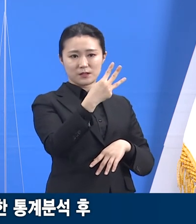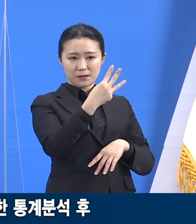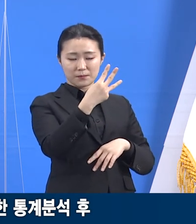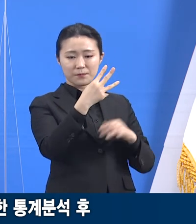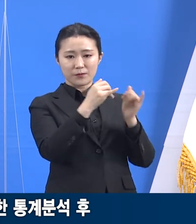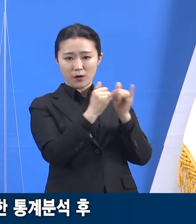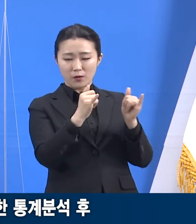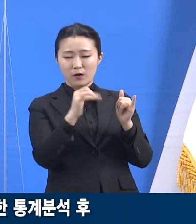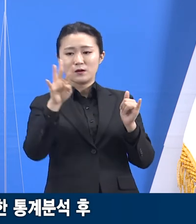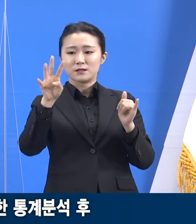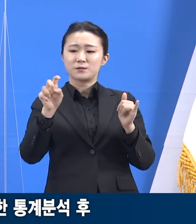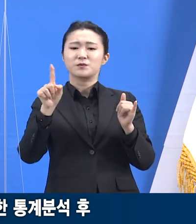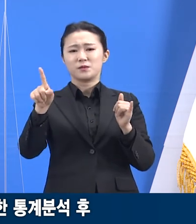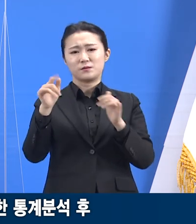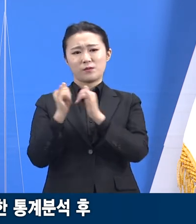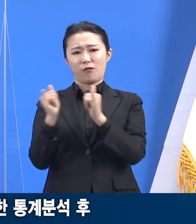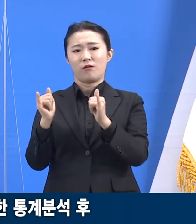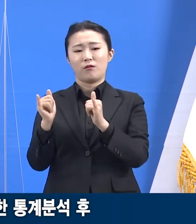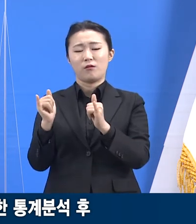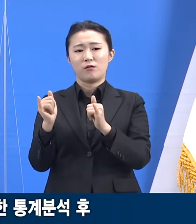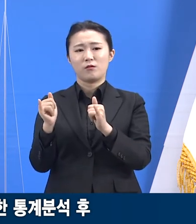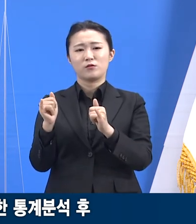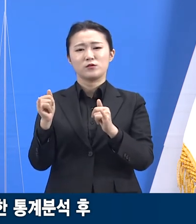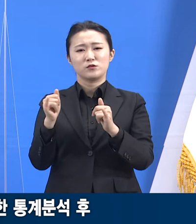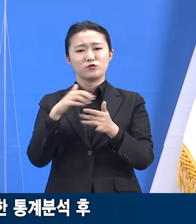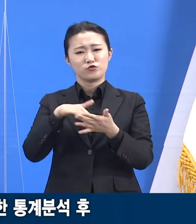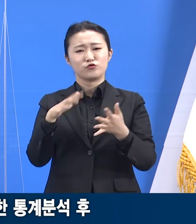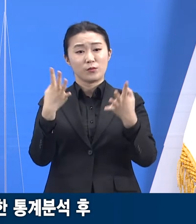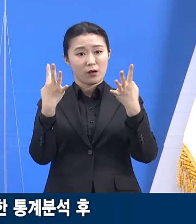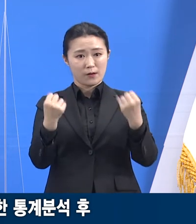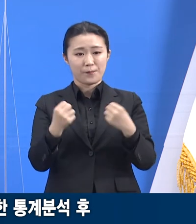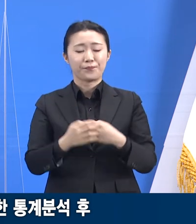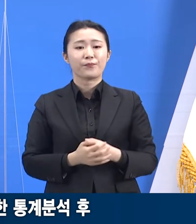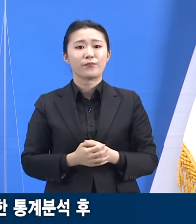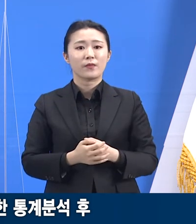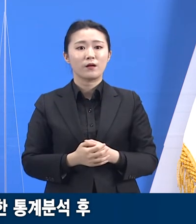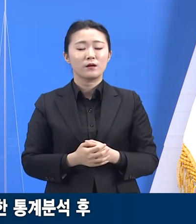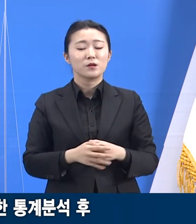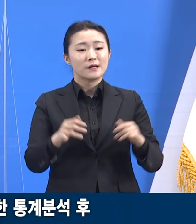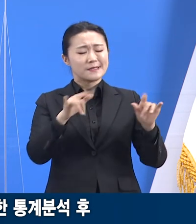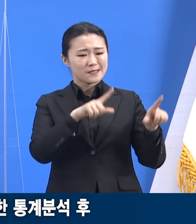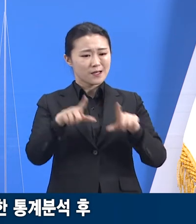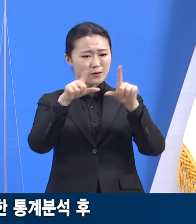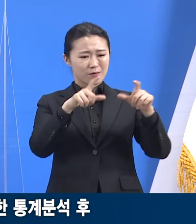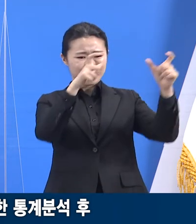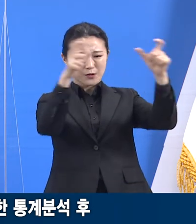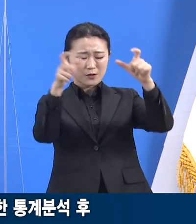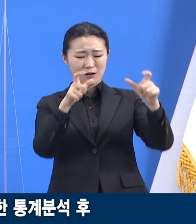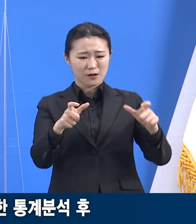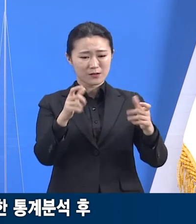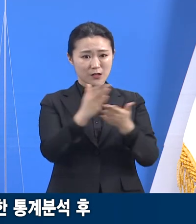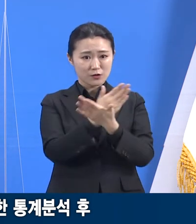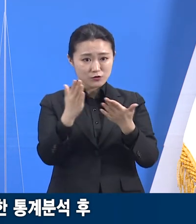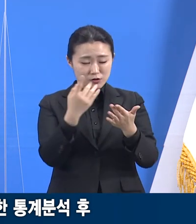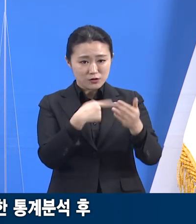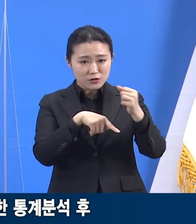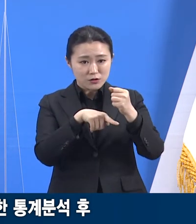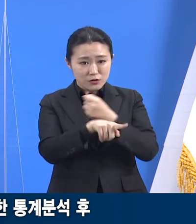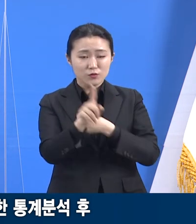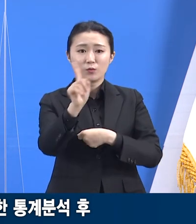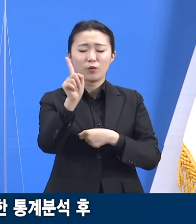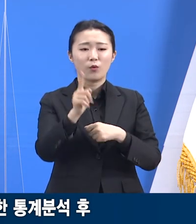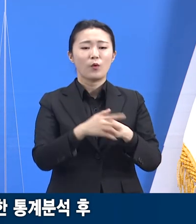이렇게 생활권역별로 통계를 구하는 이유는 지역 간 대응 능력을 비교하고 평가하기 위해서가 아닙니다.